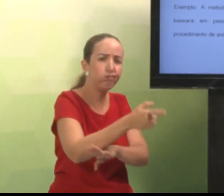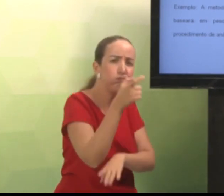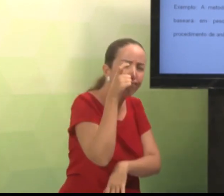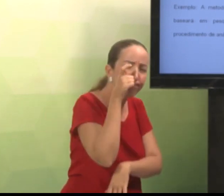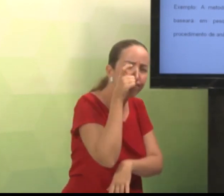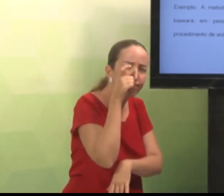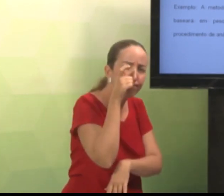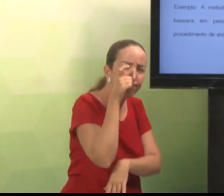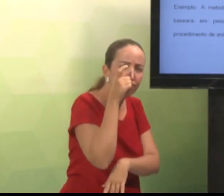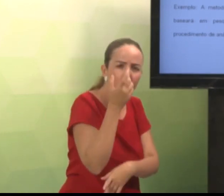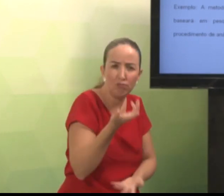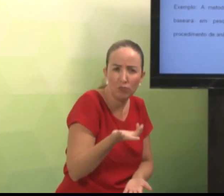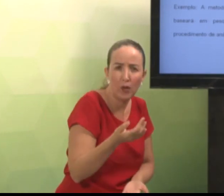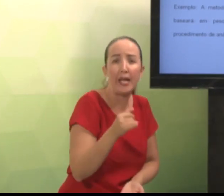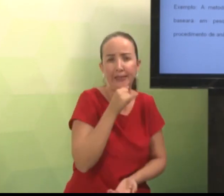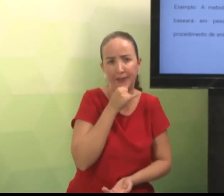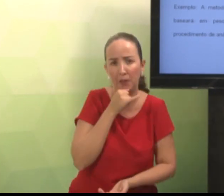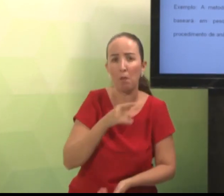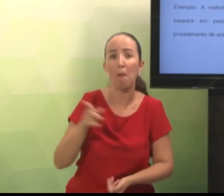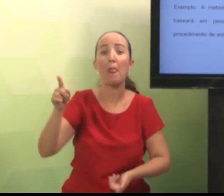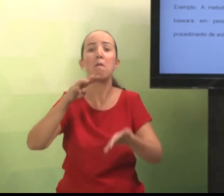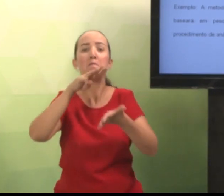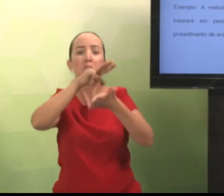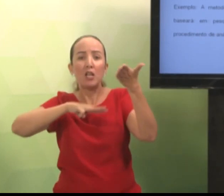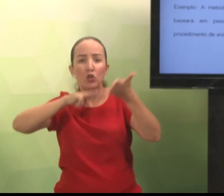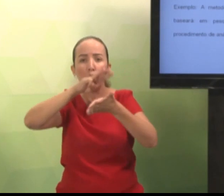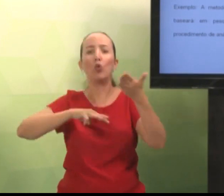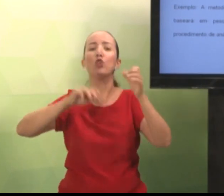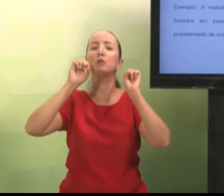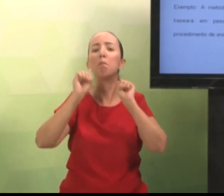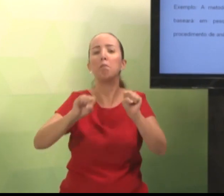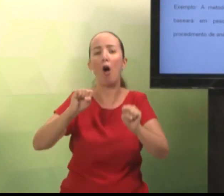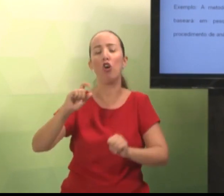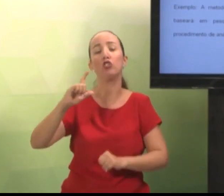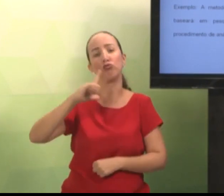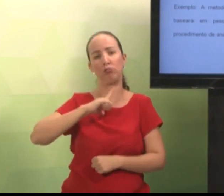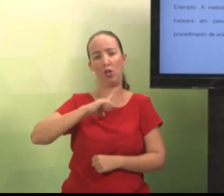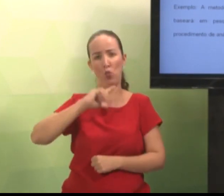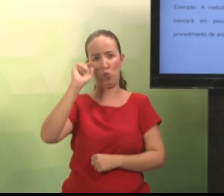Pesquisa de observação. Então, na metodologia, você pode